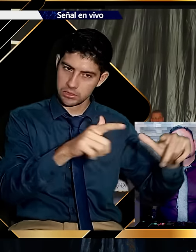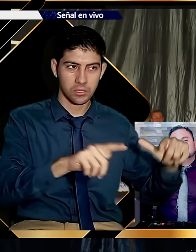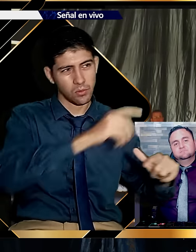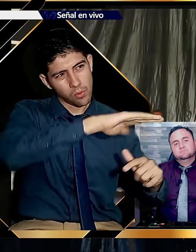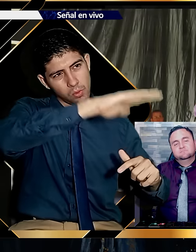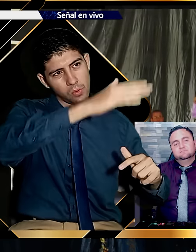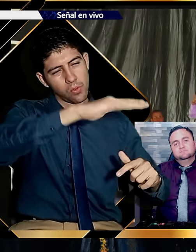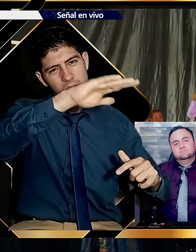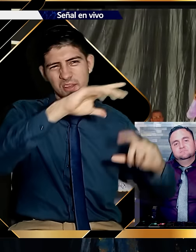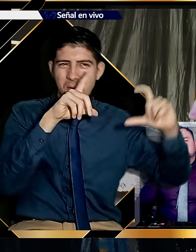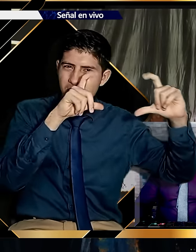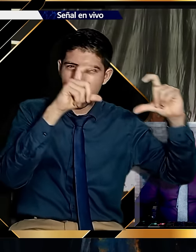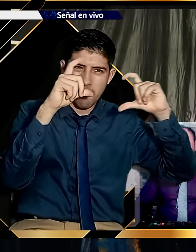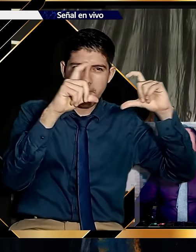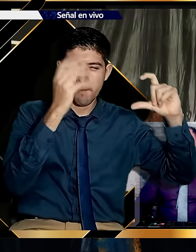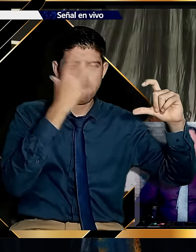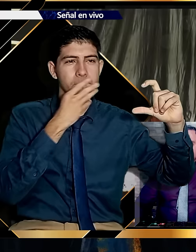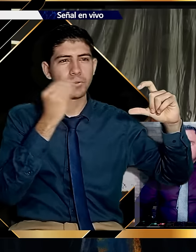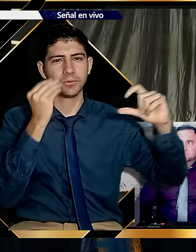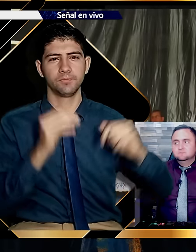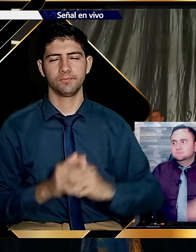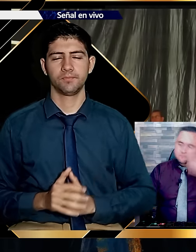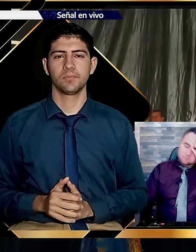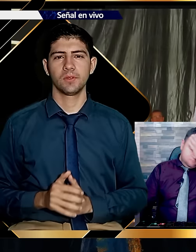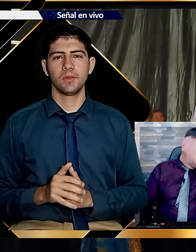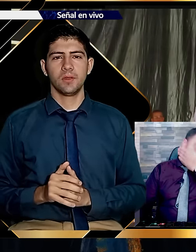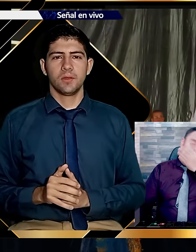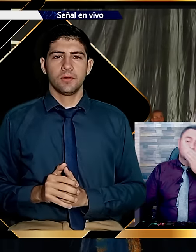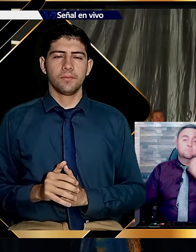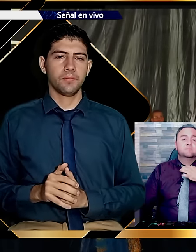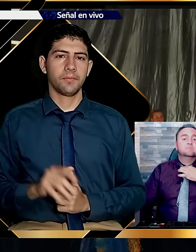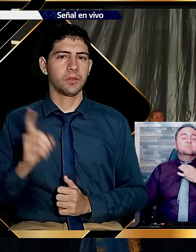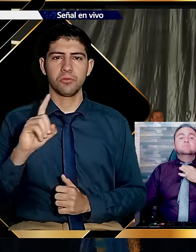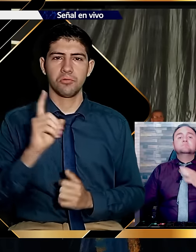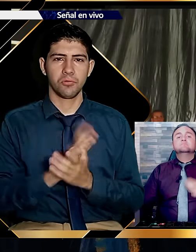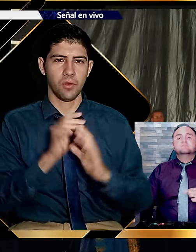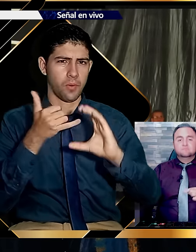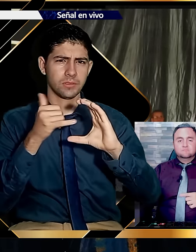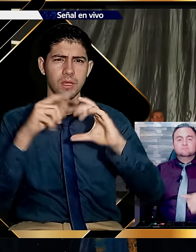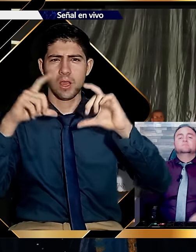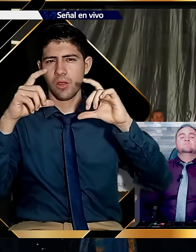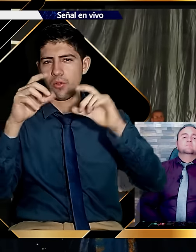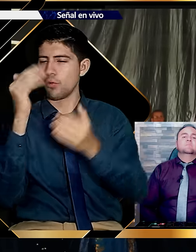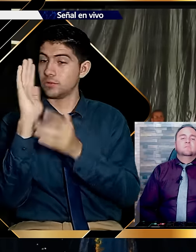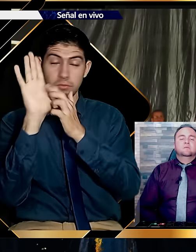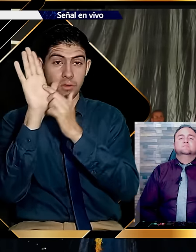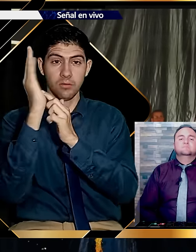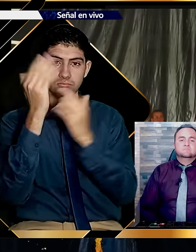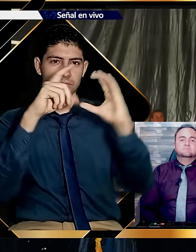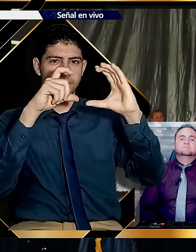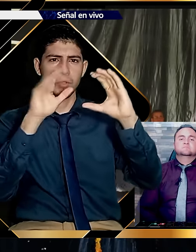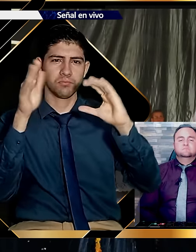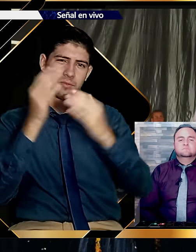Yo me comprometo, les dije, me comprometo a traer fotos de allá. Cuando eso no había WhatsApp, que usted tomaba la foto y diera,